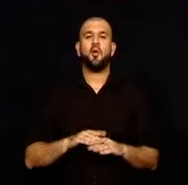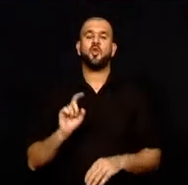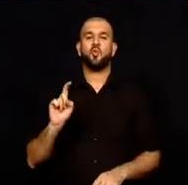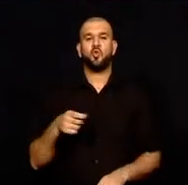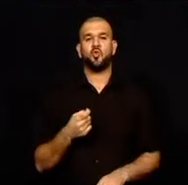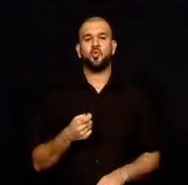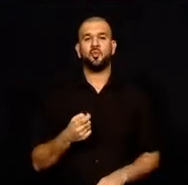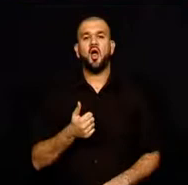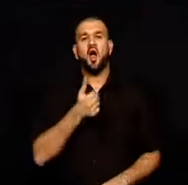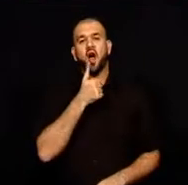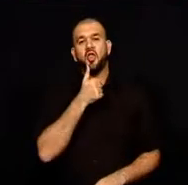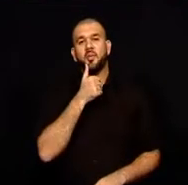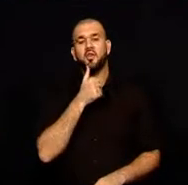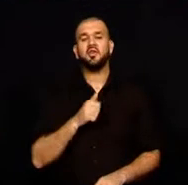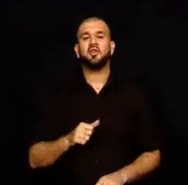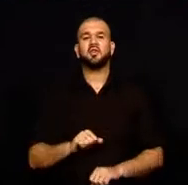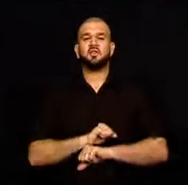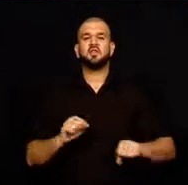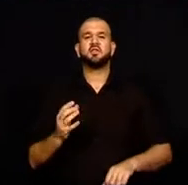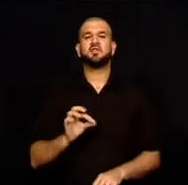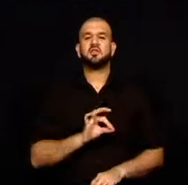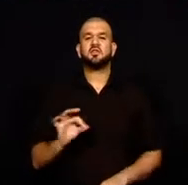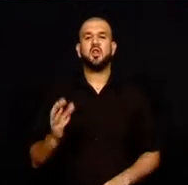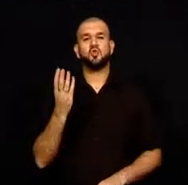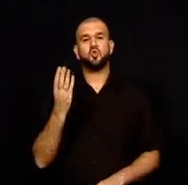ikna olan filler de kendisine zarar vermedi.